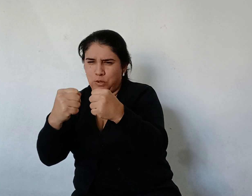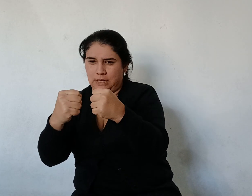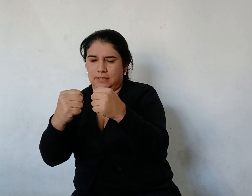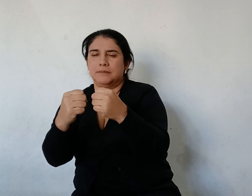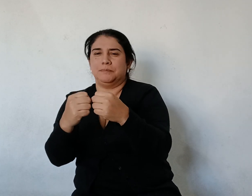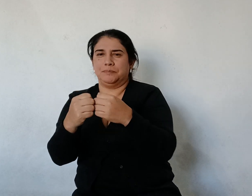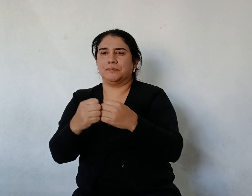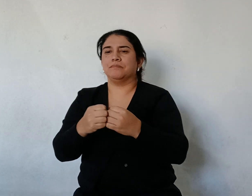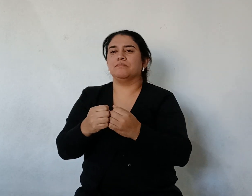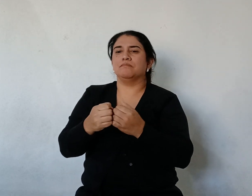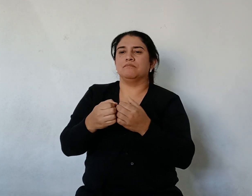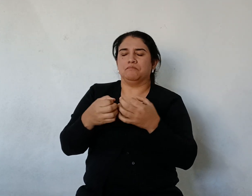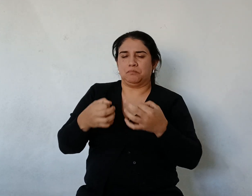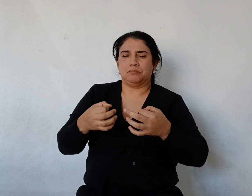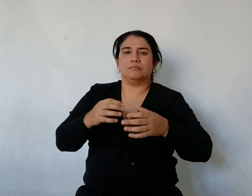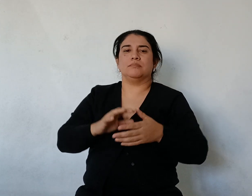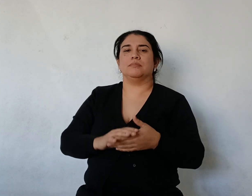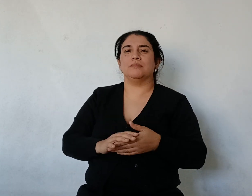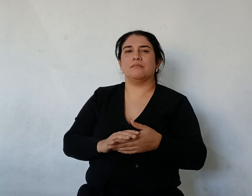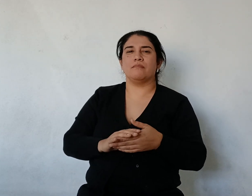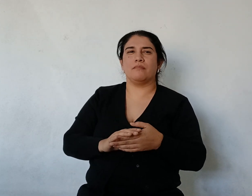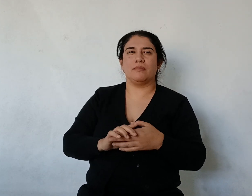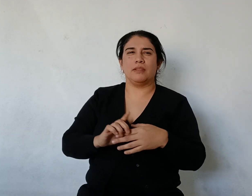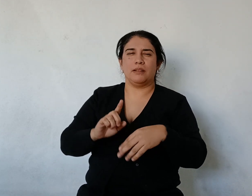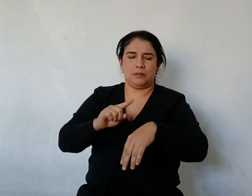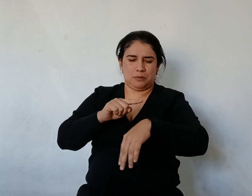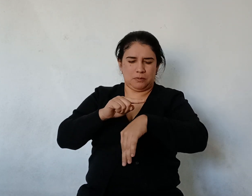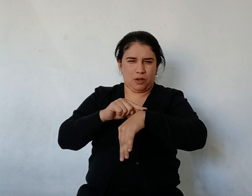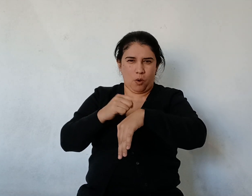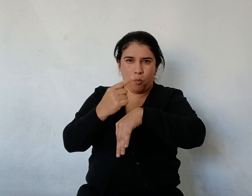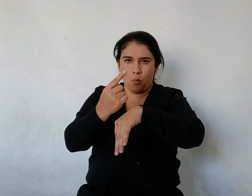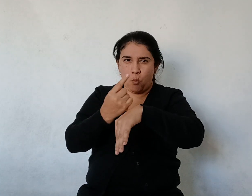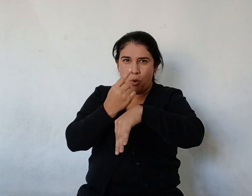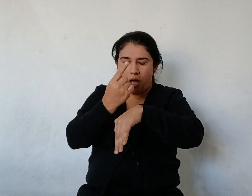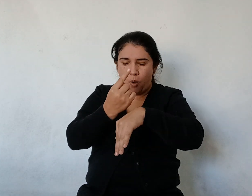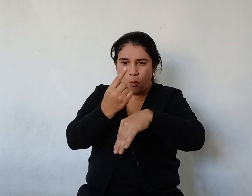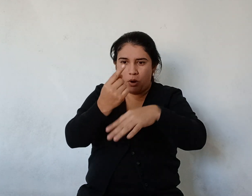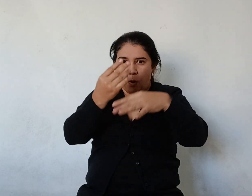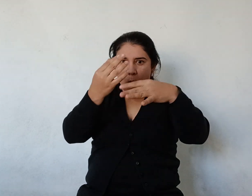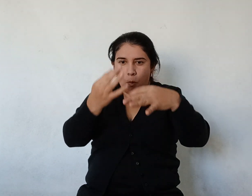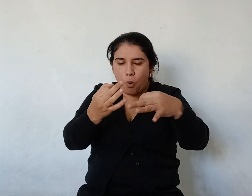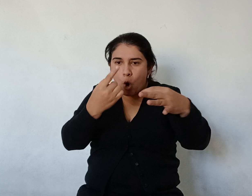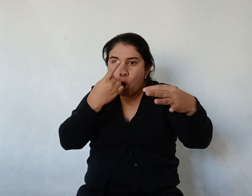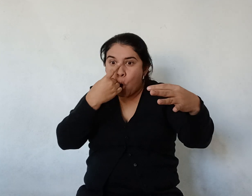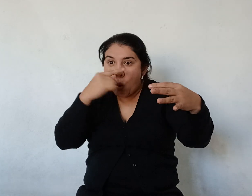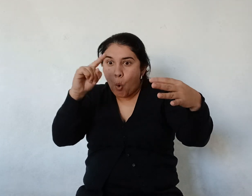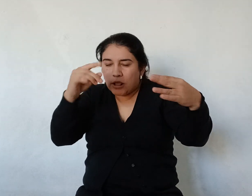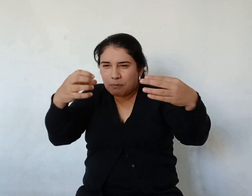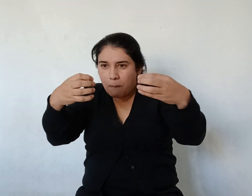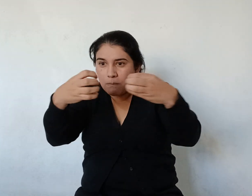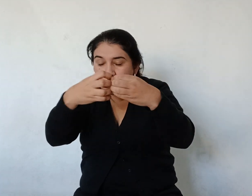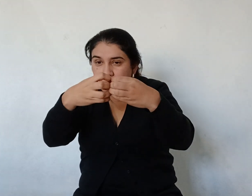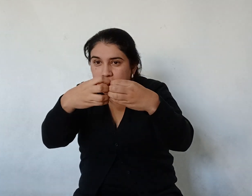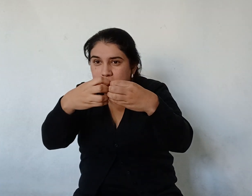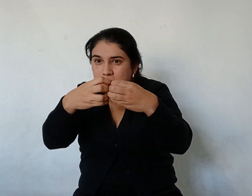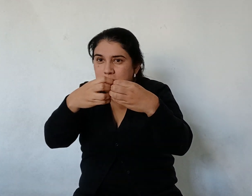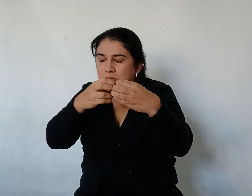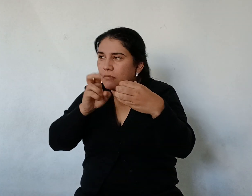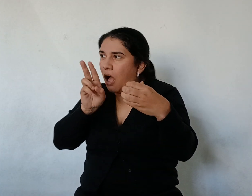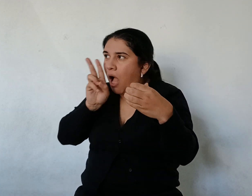Hacía apenas Una hora Que acababan De colocar El último tronco Del dique Cuando el buque De guerra Apareció otra vez